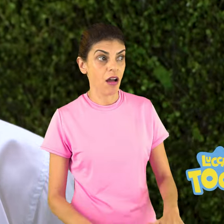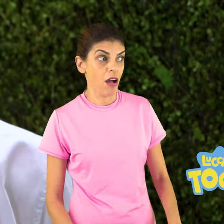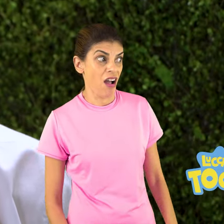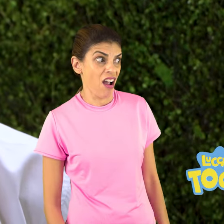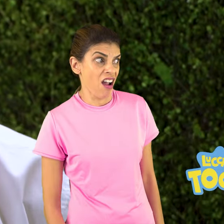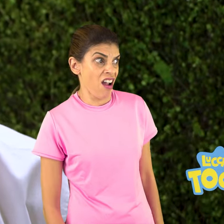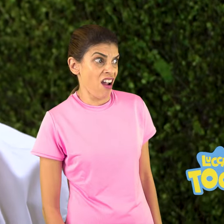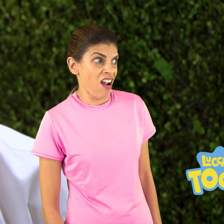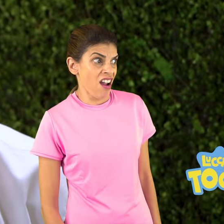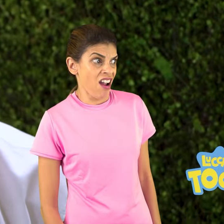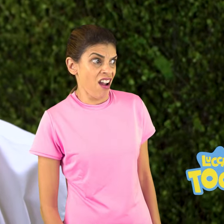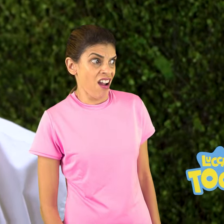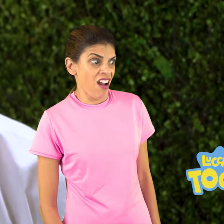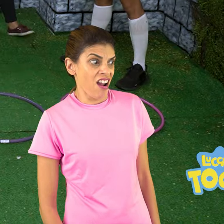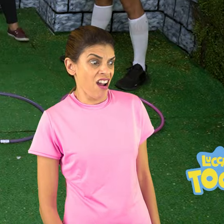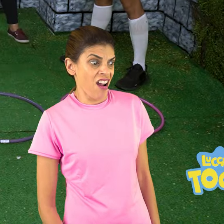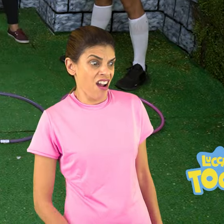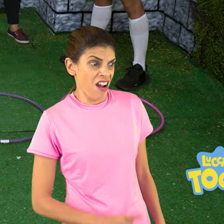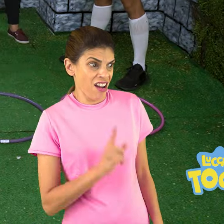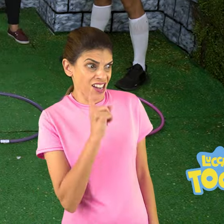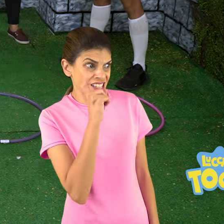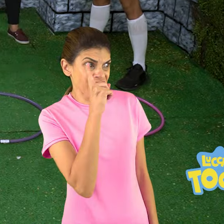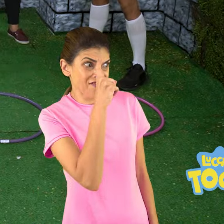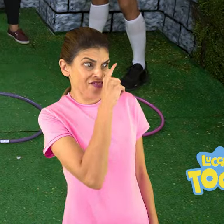Aumentar o nível? É. Vamos lá?